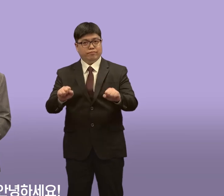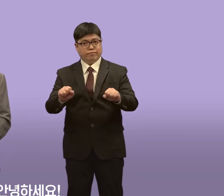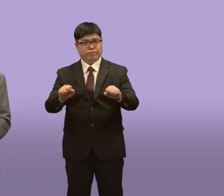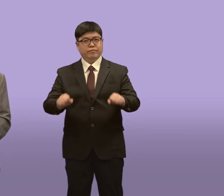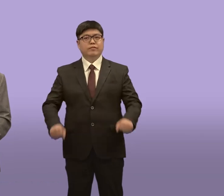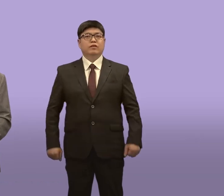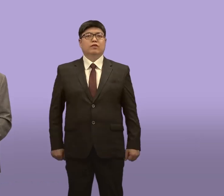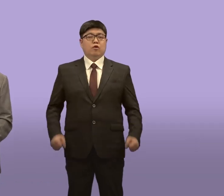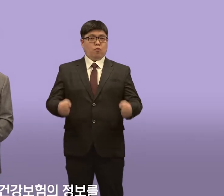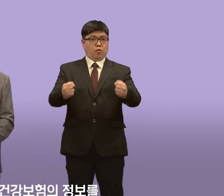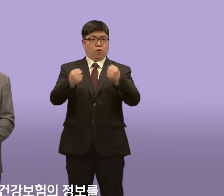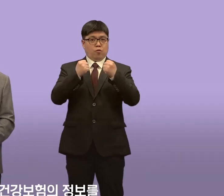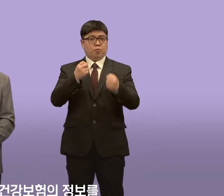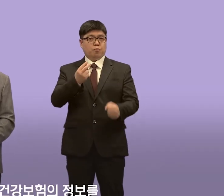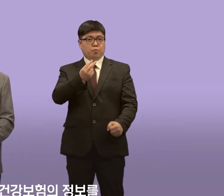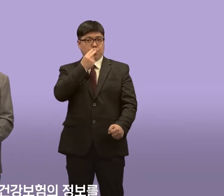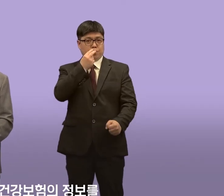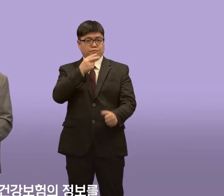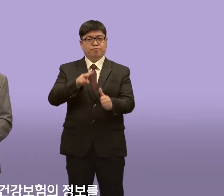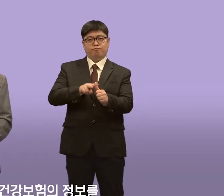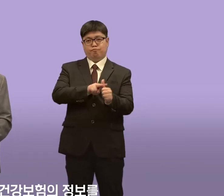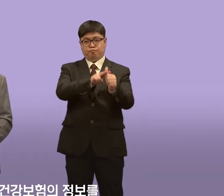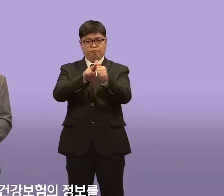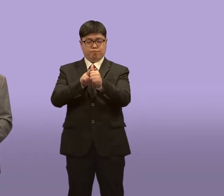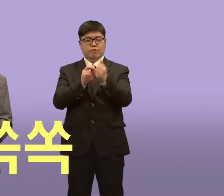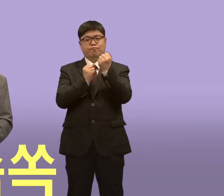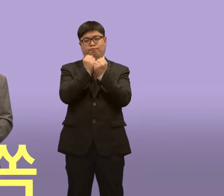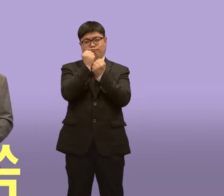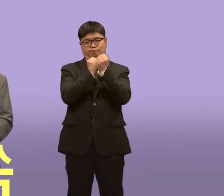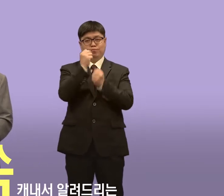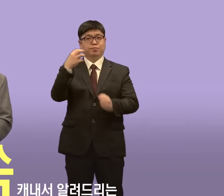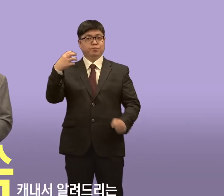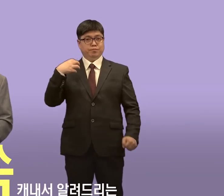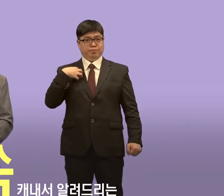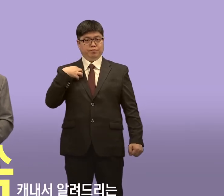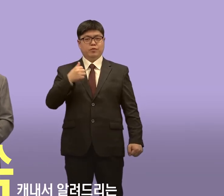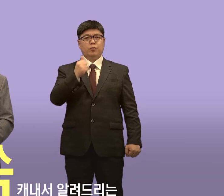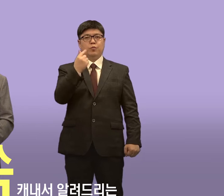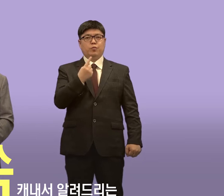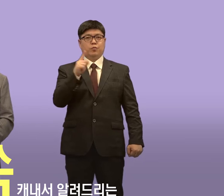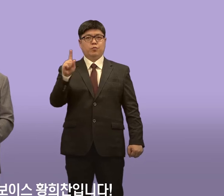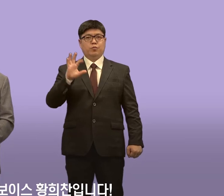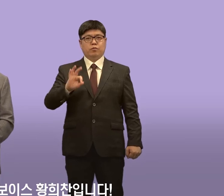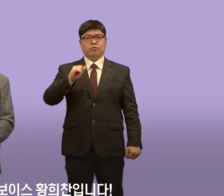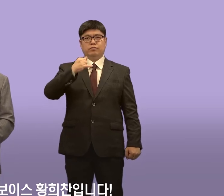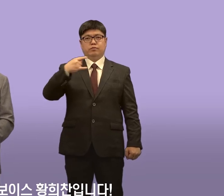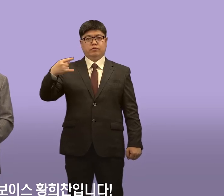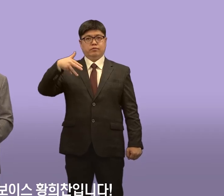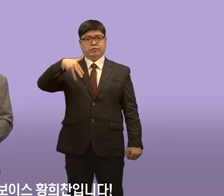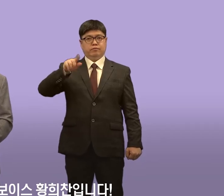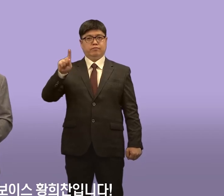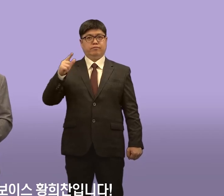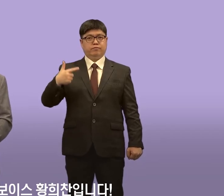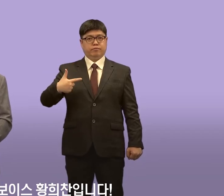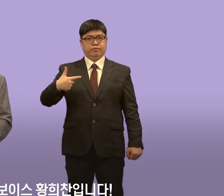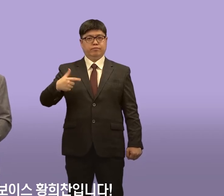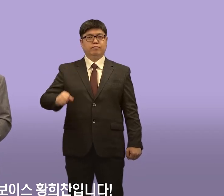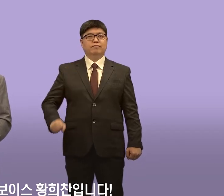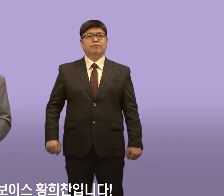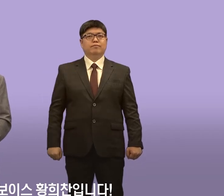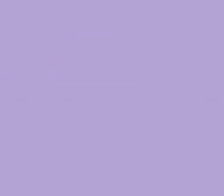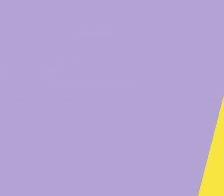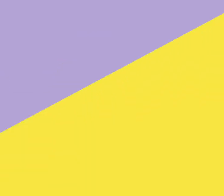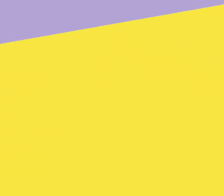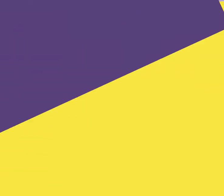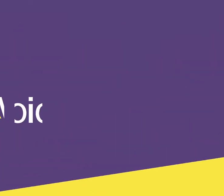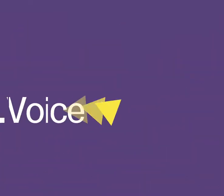안녕하세요. 숨겨진 건강보험의 정보를 쏙쏙 해내서 알려드리는 오늘의 검보이스 황희찬입니다.